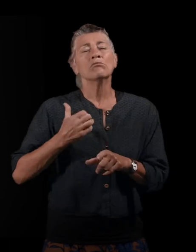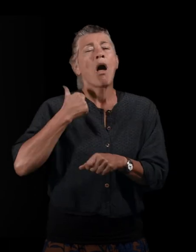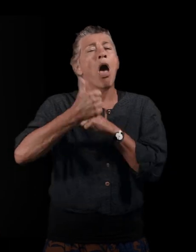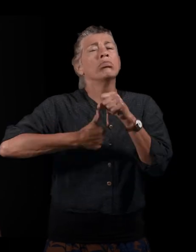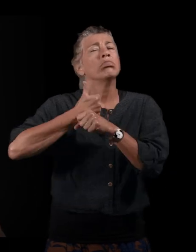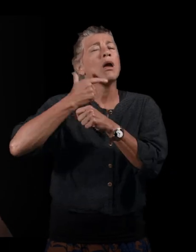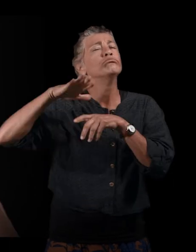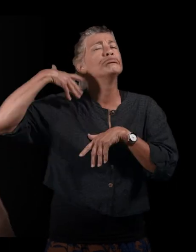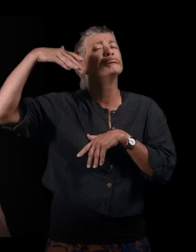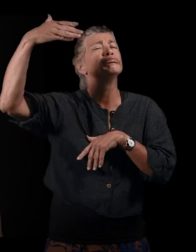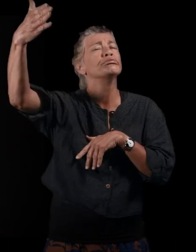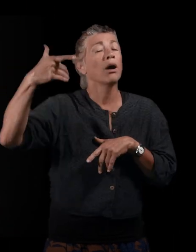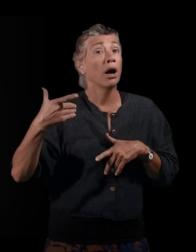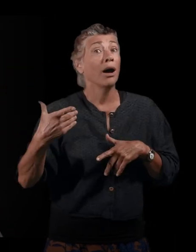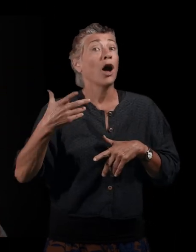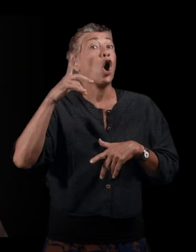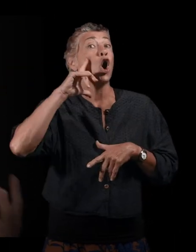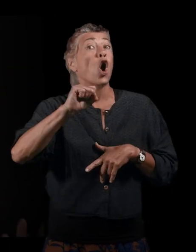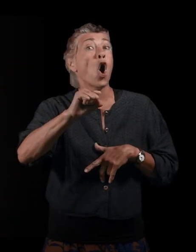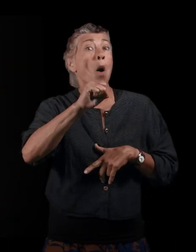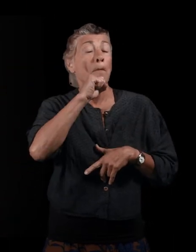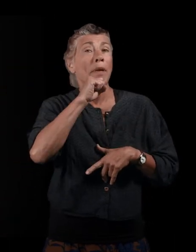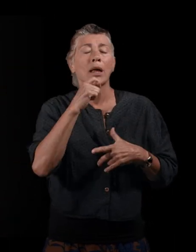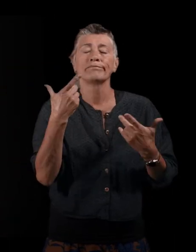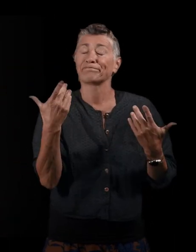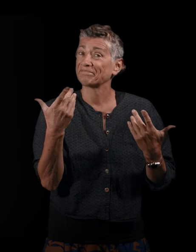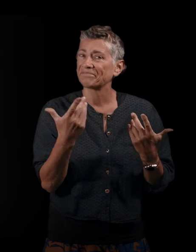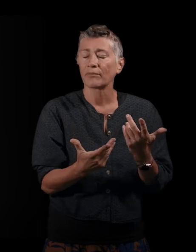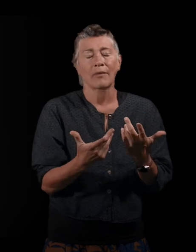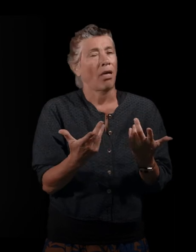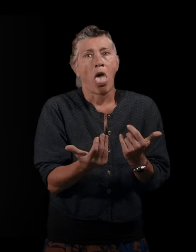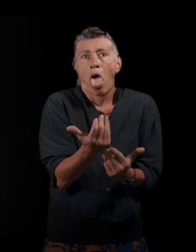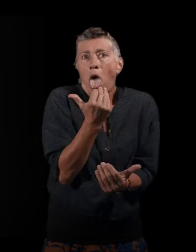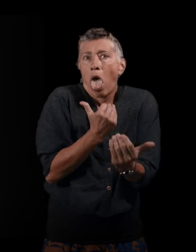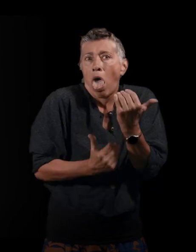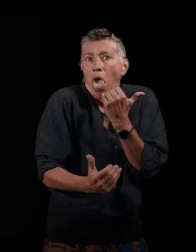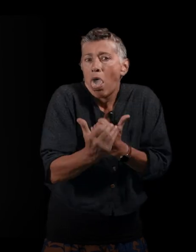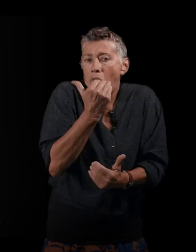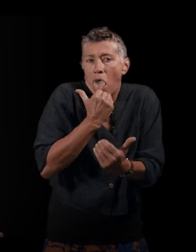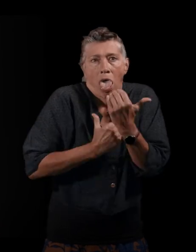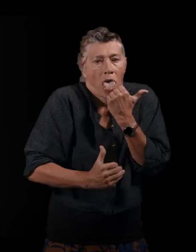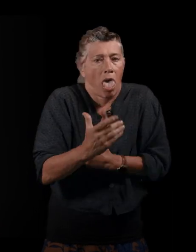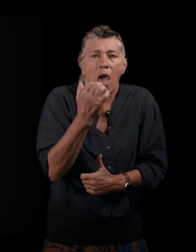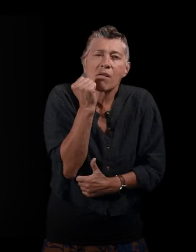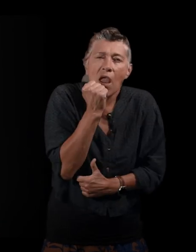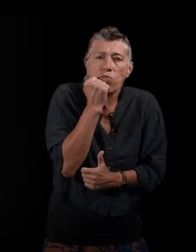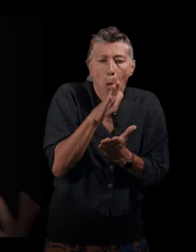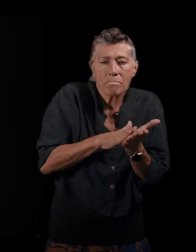le fait que ma grand-mère se gorge de miel et de sucre et de gâteau. Elle se remplit là où elle a été vidée,